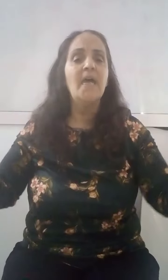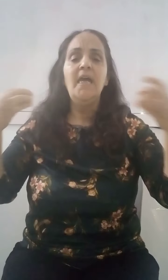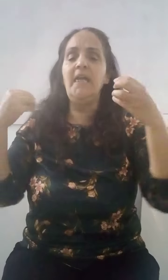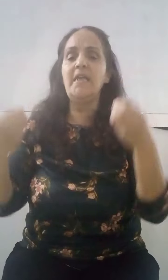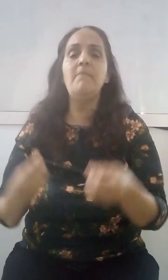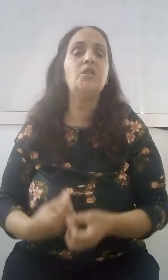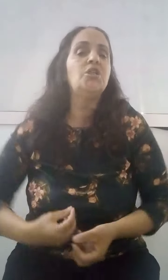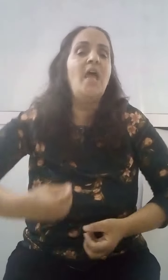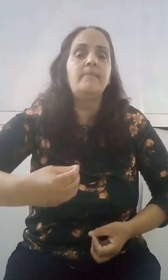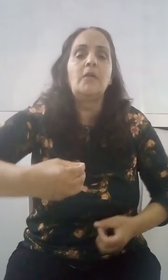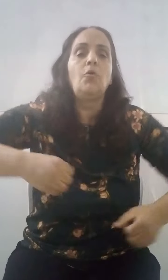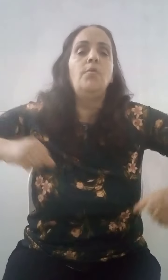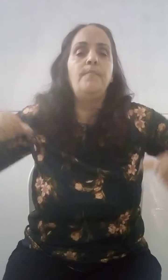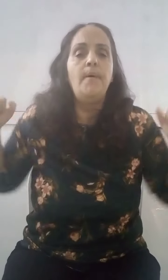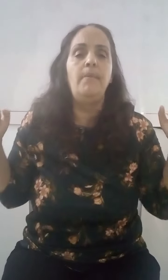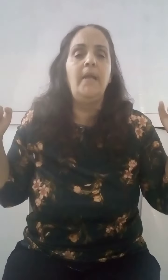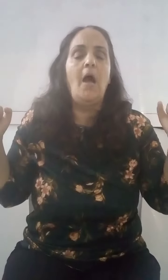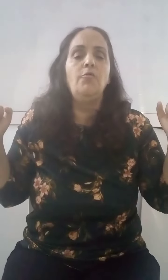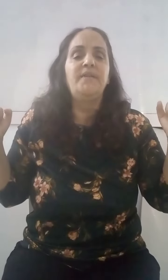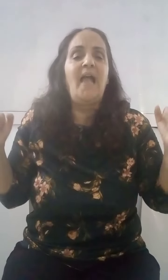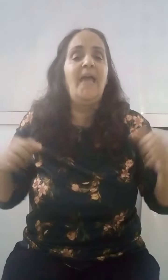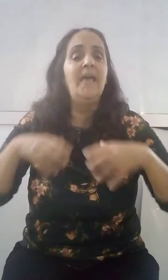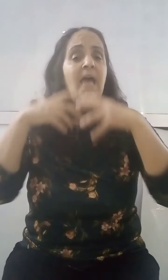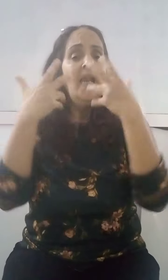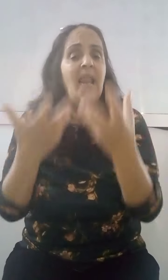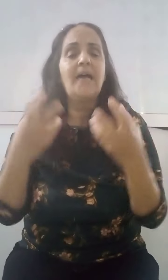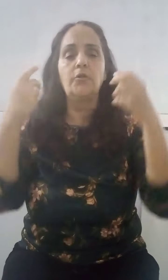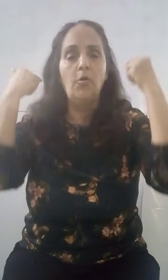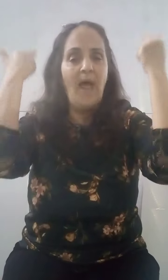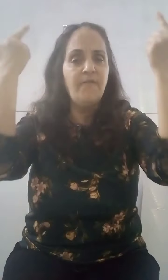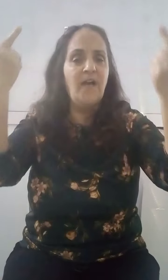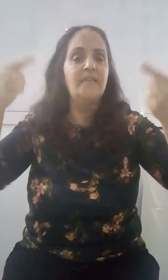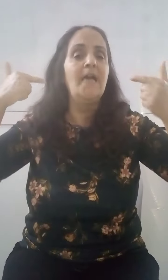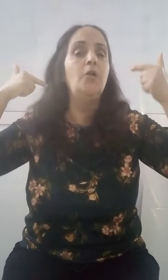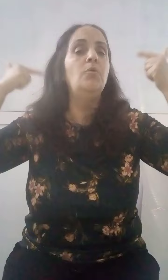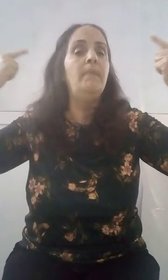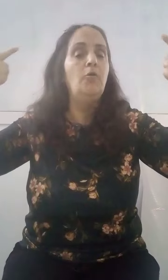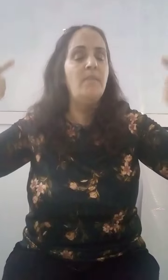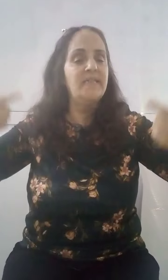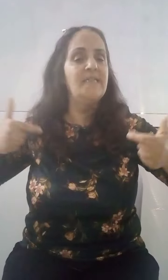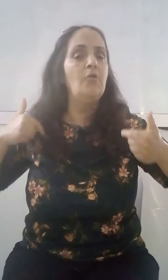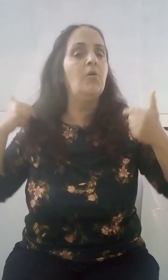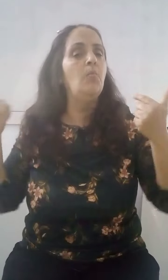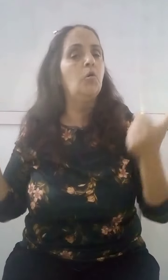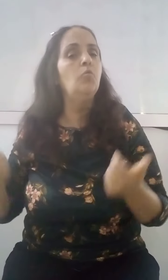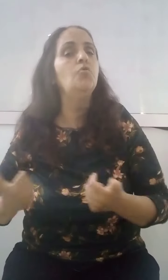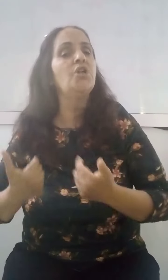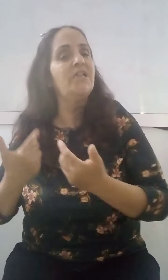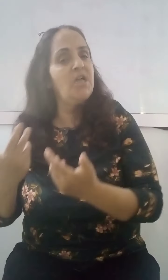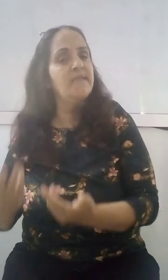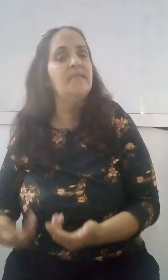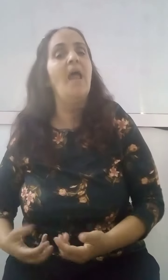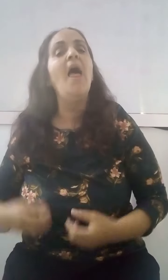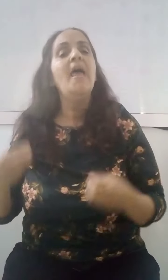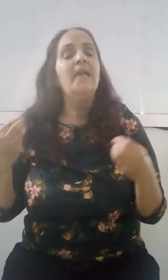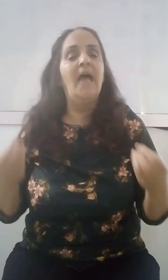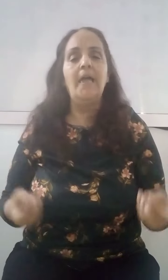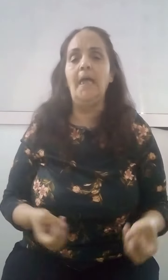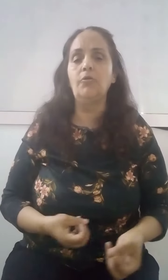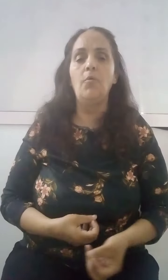اذا ماشي جاي كانت تخلو البدرائي لا كانت تخلو الأفكار ديالي و المعلومات ديالي كانت مجلل شئ اسئلا اللي غا يحتوم